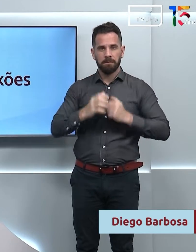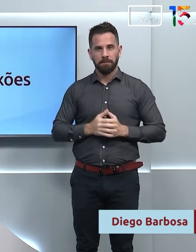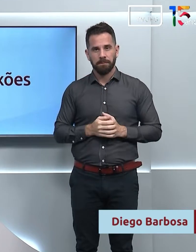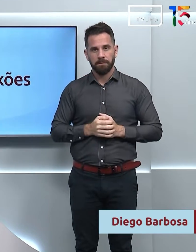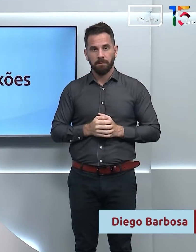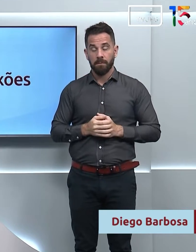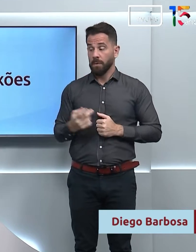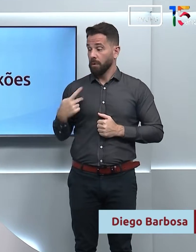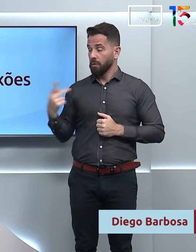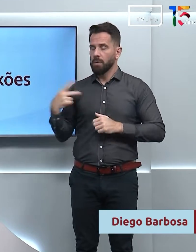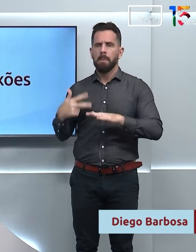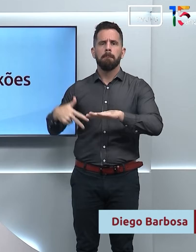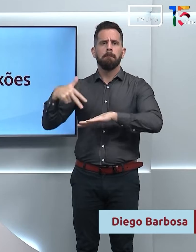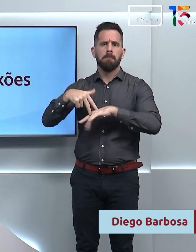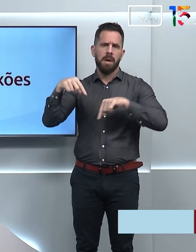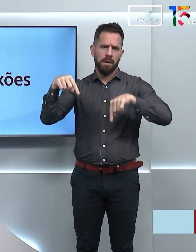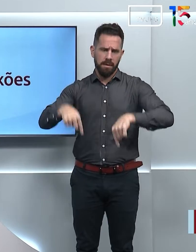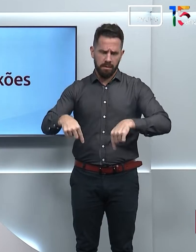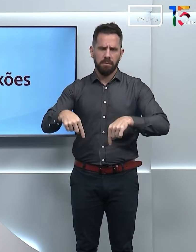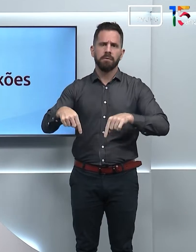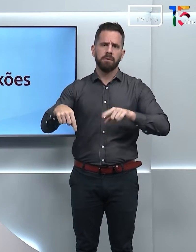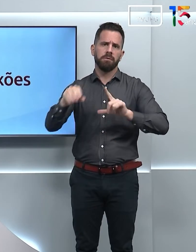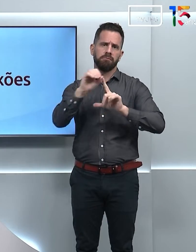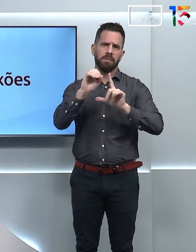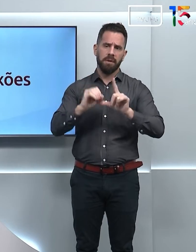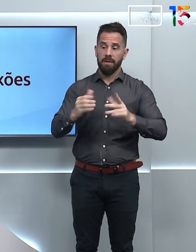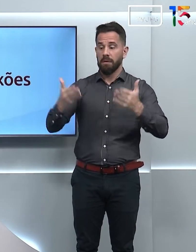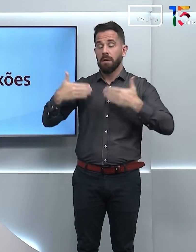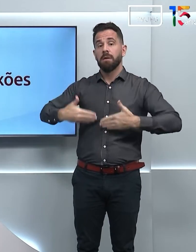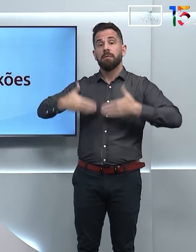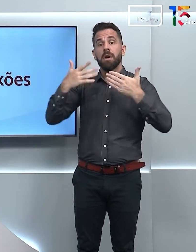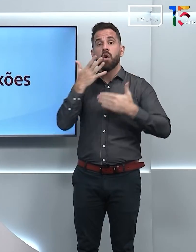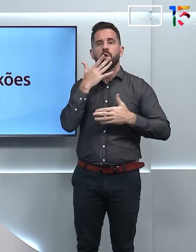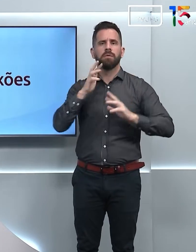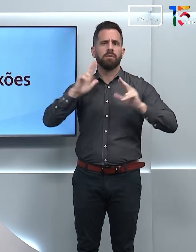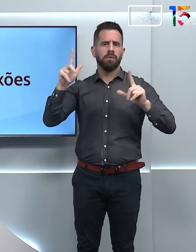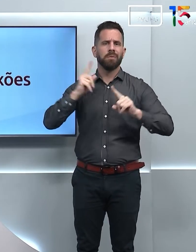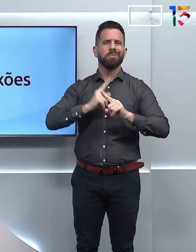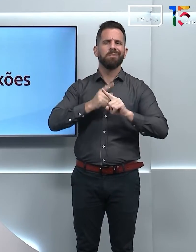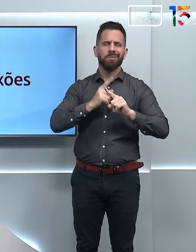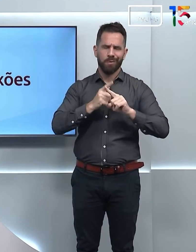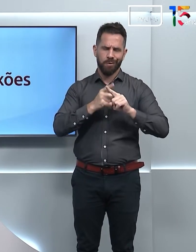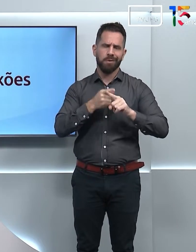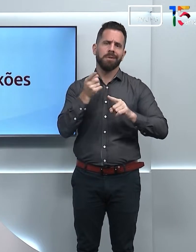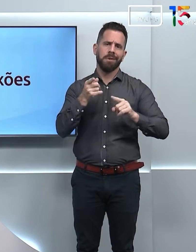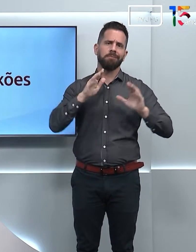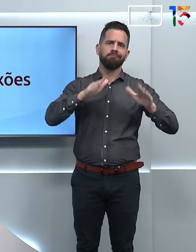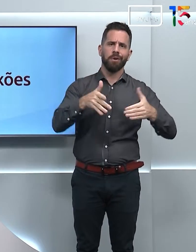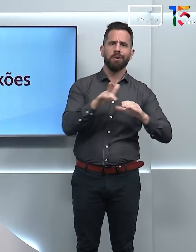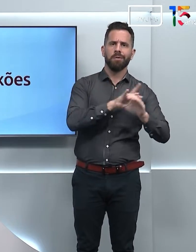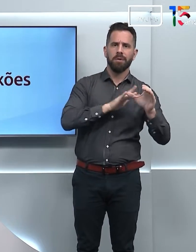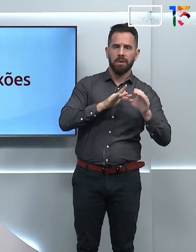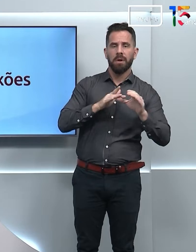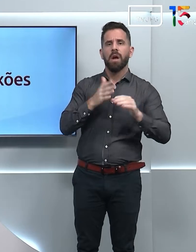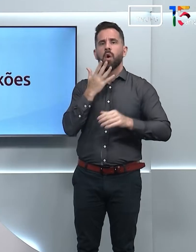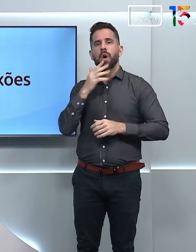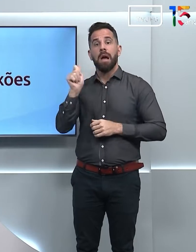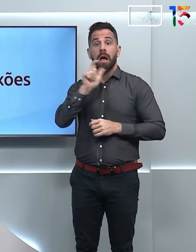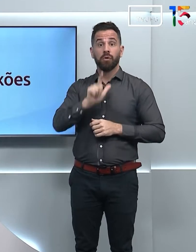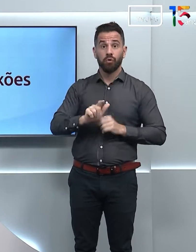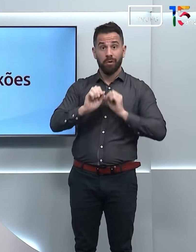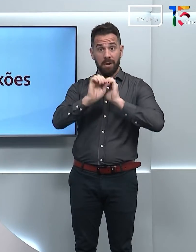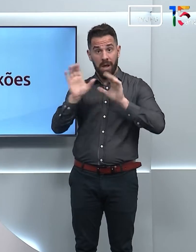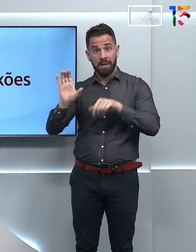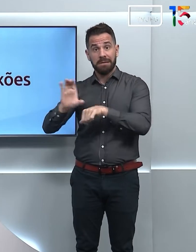Nós dois estamos de pé no estúdio e atrás de nós está o cenário, em tons de azul claro, cinza e vermelho